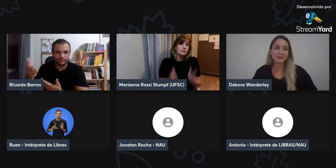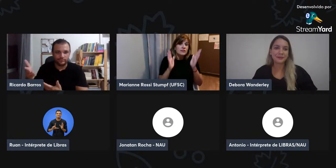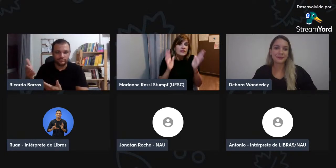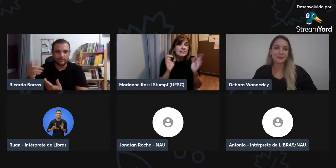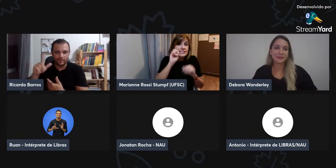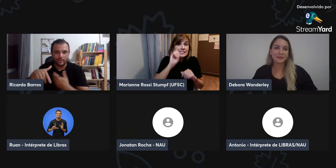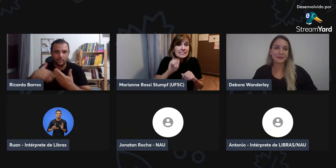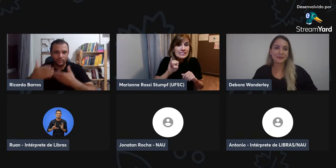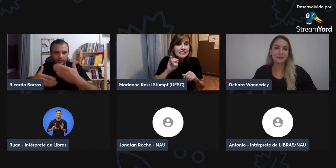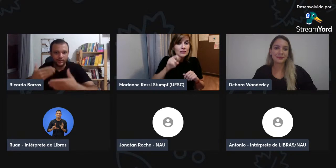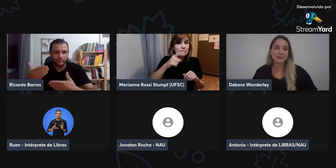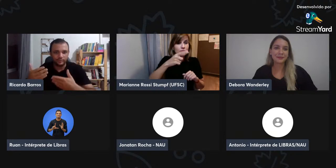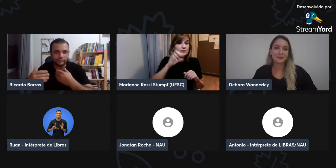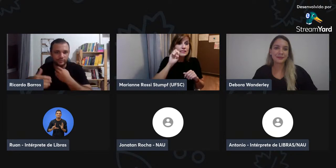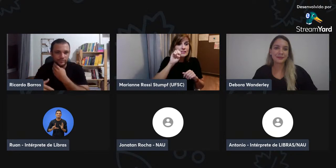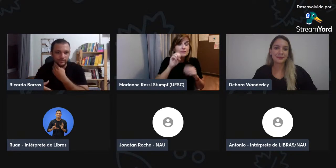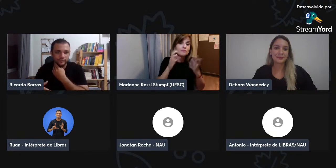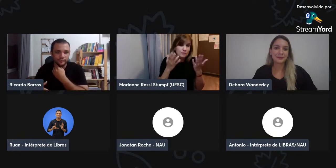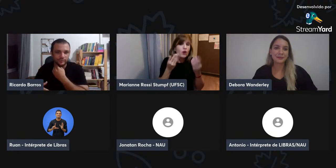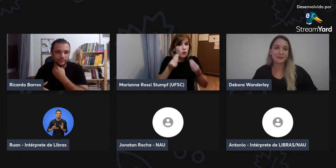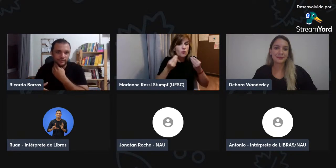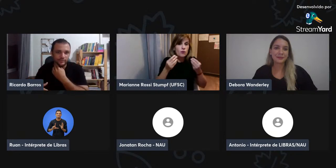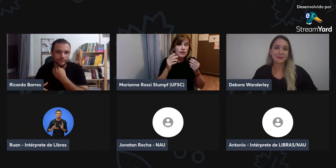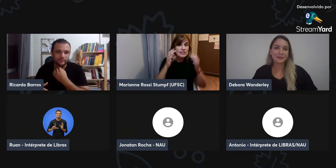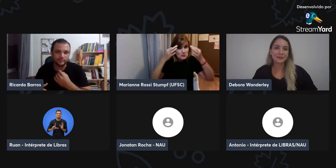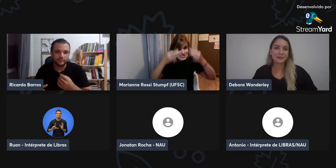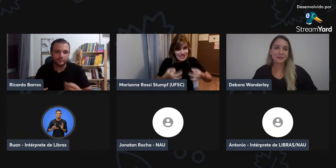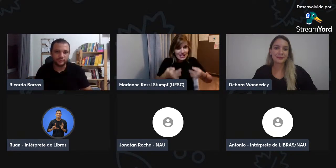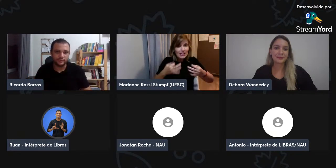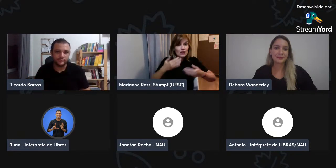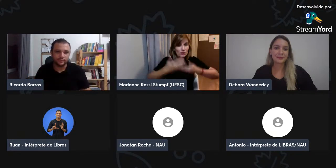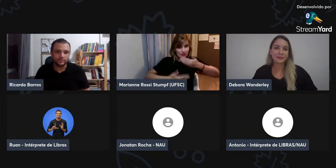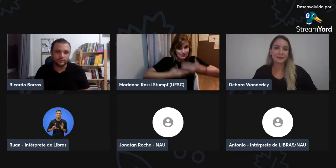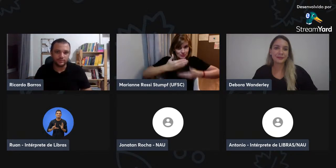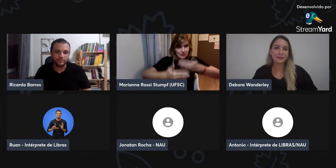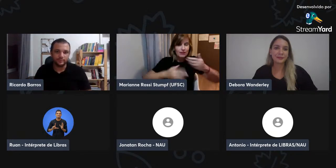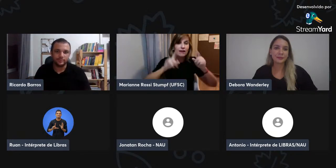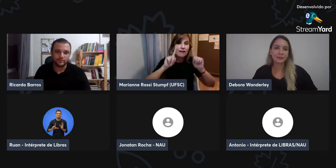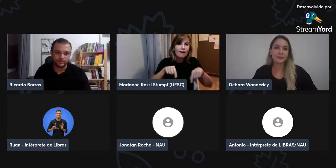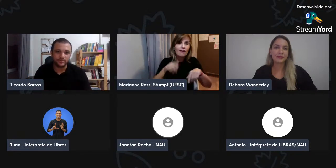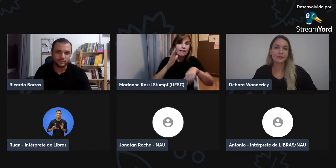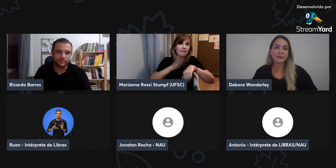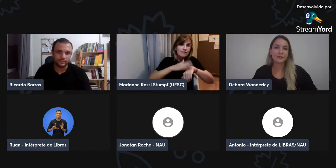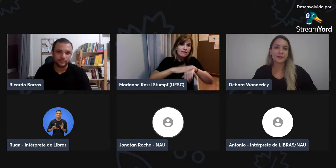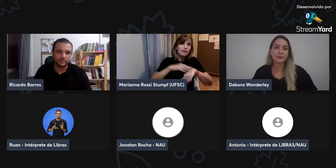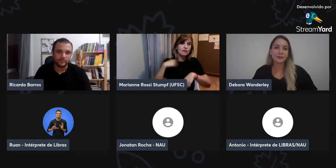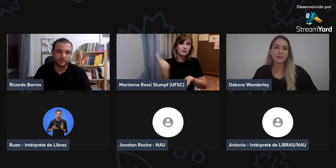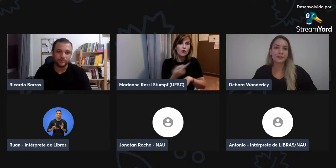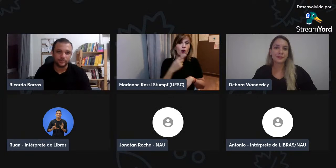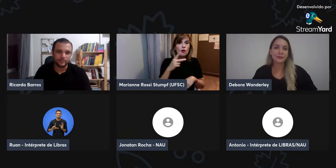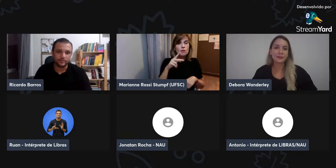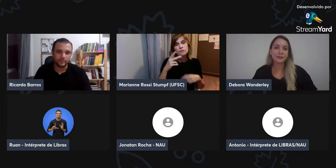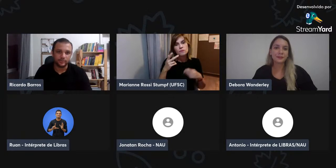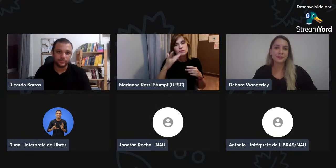possibilidades do Ministério da Educação, já está em processo, como está? Certo, se